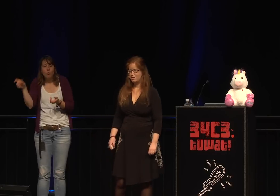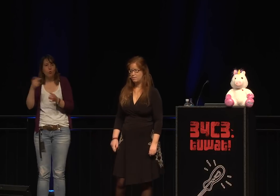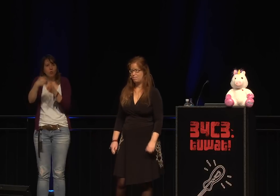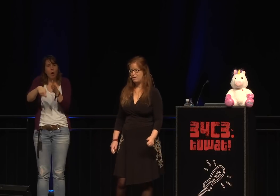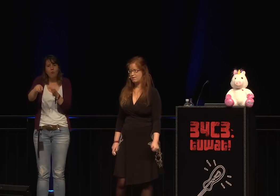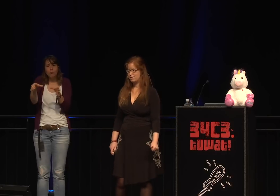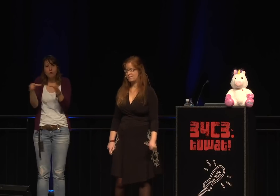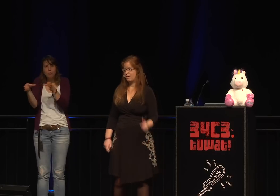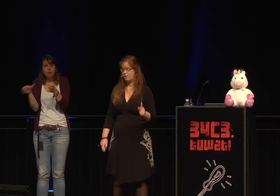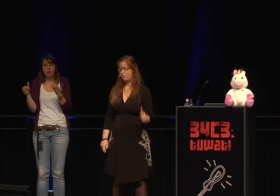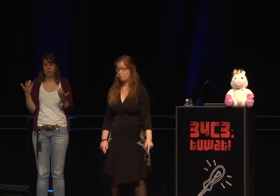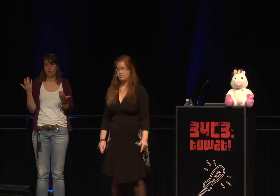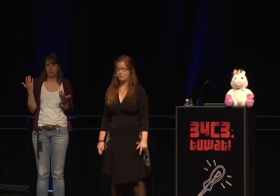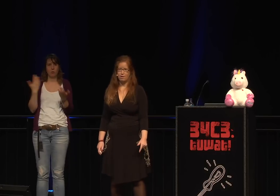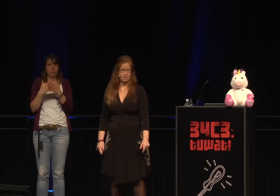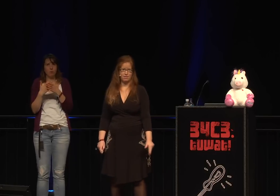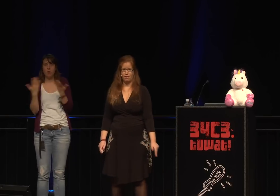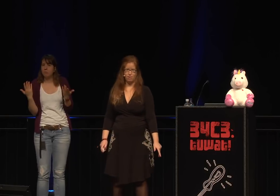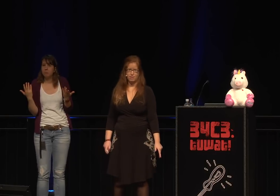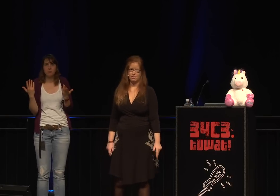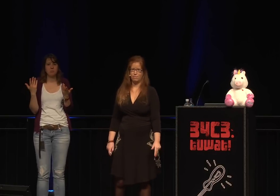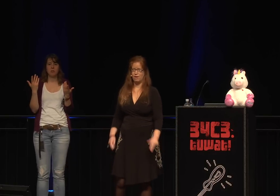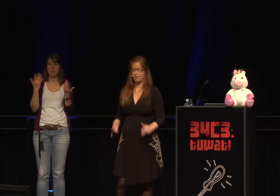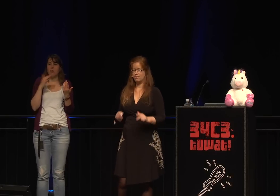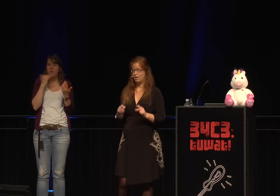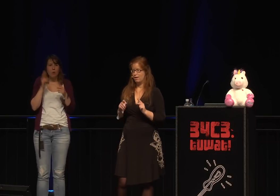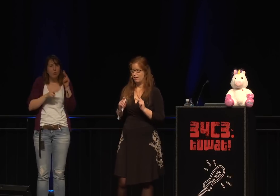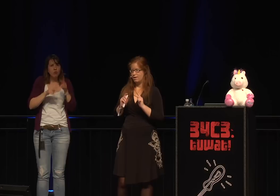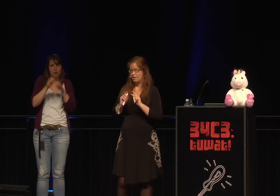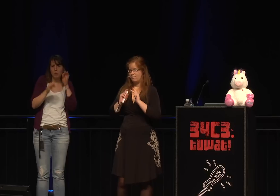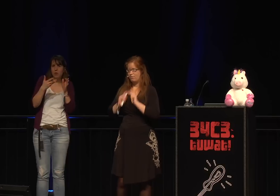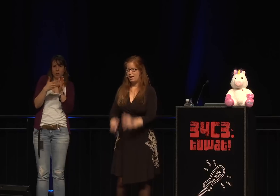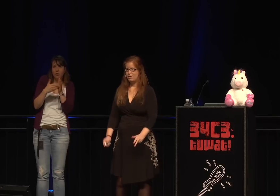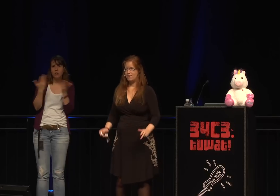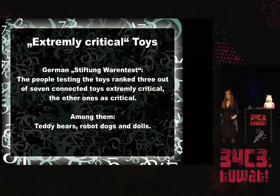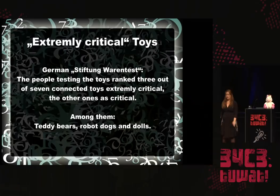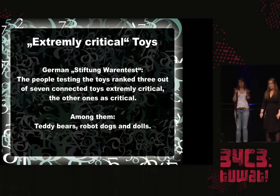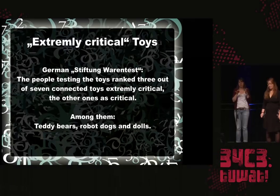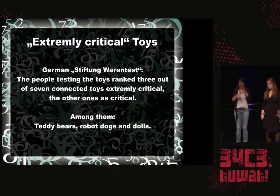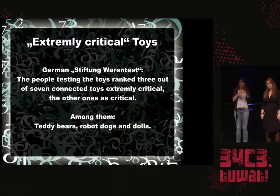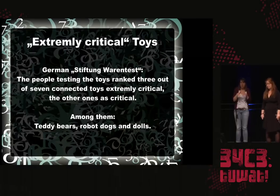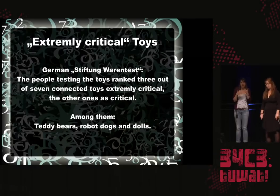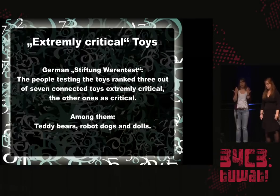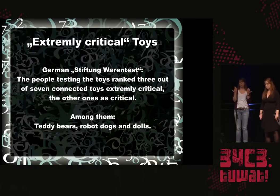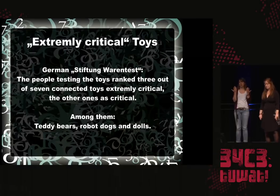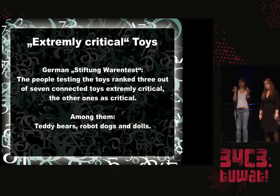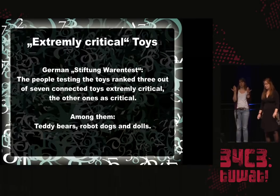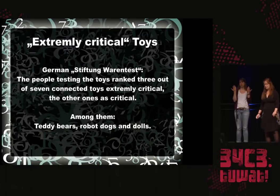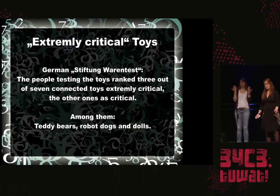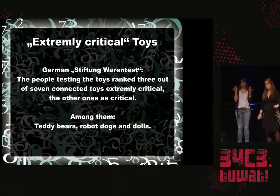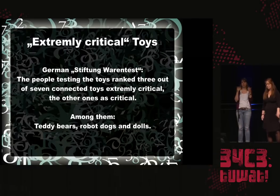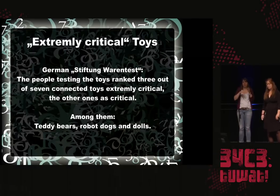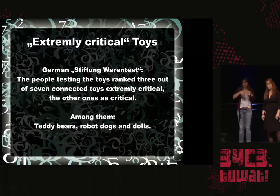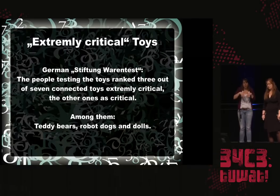Die Leute, die haben verschiedene Spielzeuge getestet und